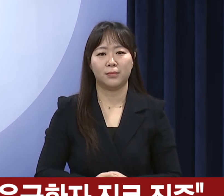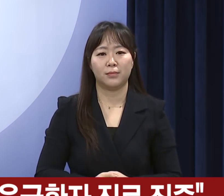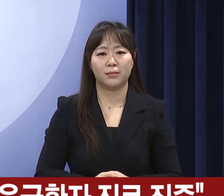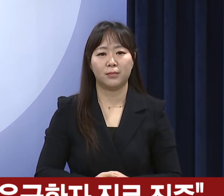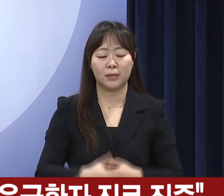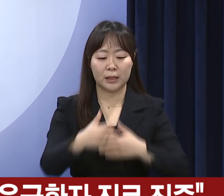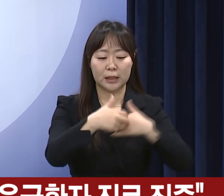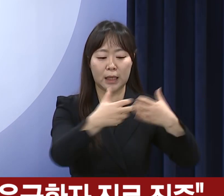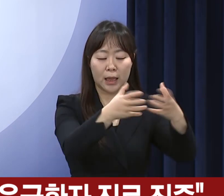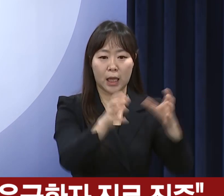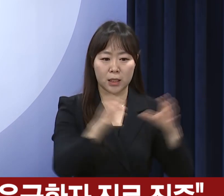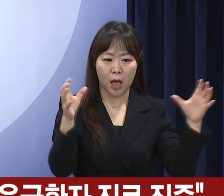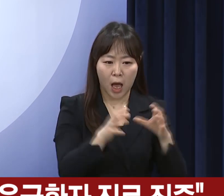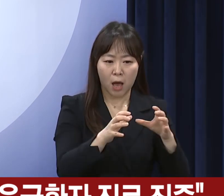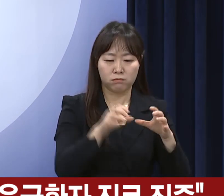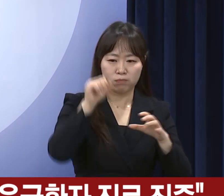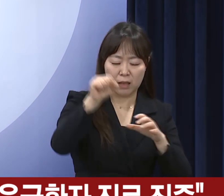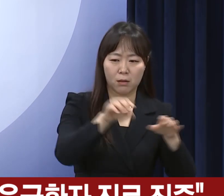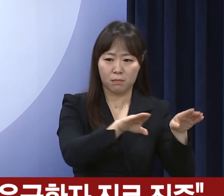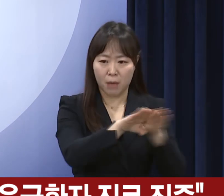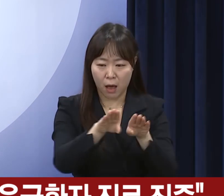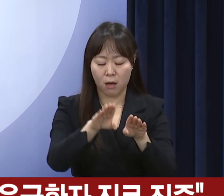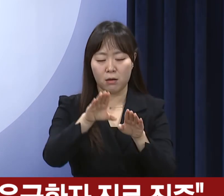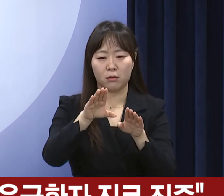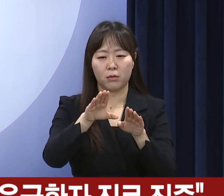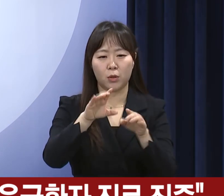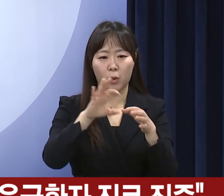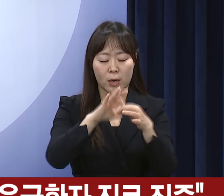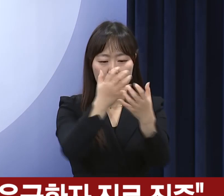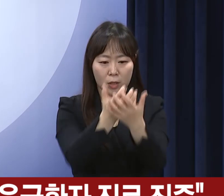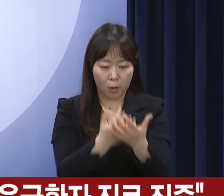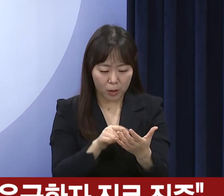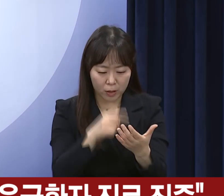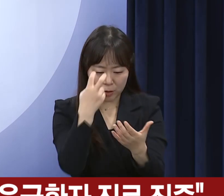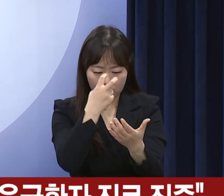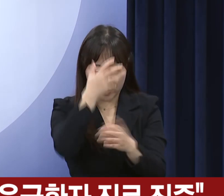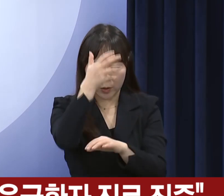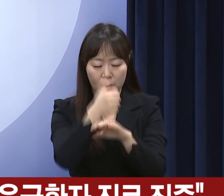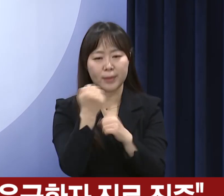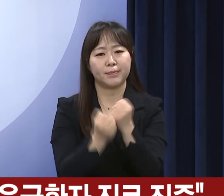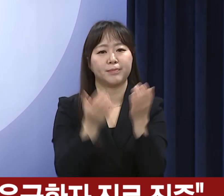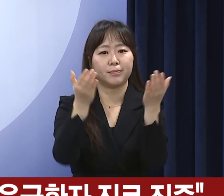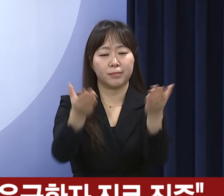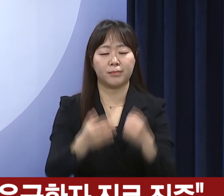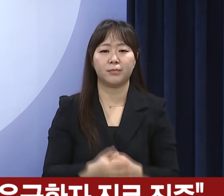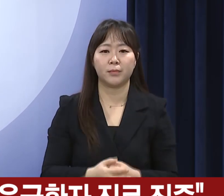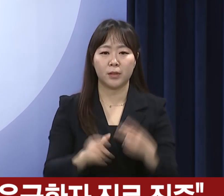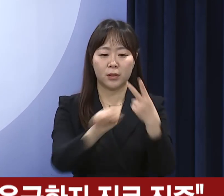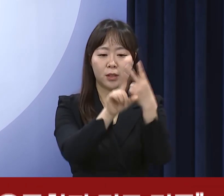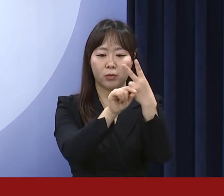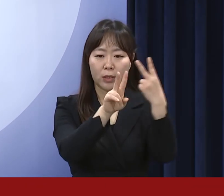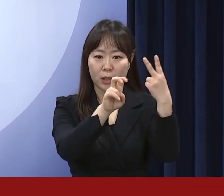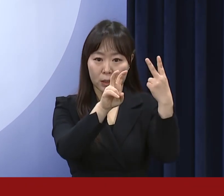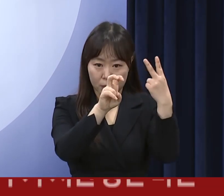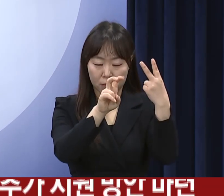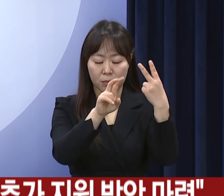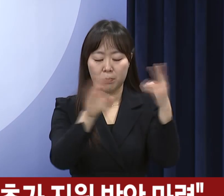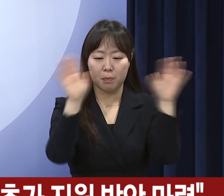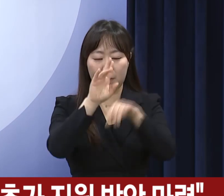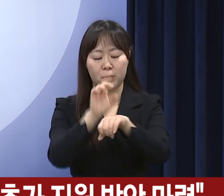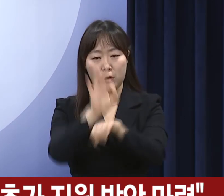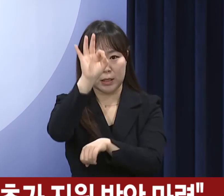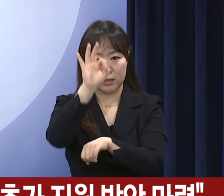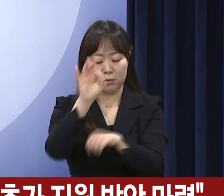의사단체 집단 행동 관련 서면 점검 결과를 말씀드리겠습니다. 2월 22일 22시 기준